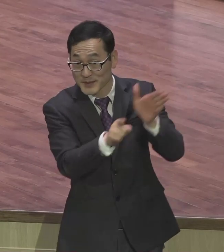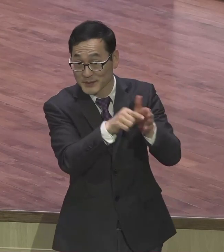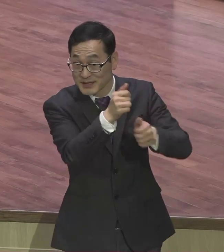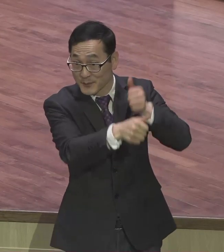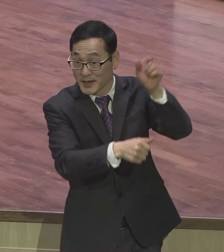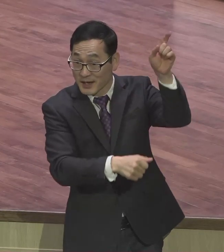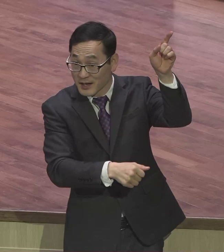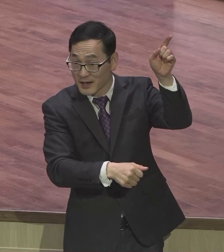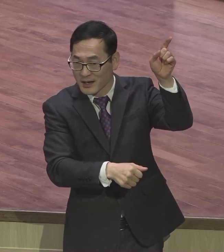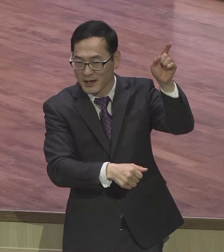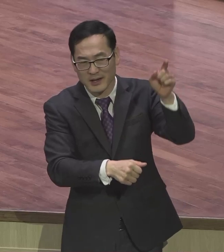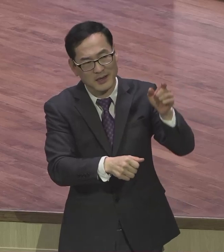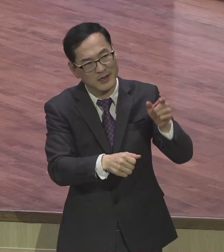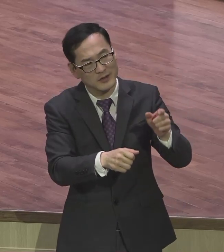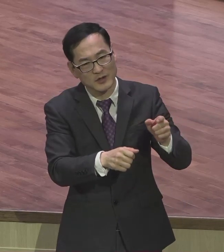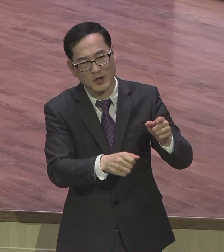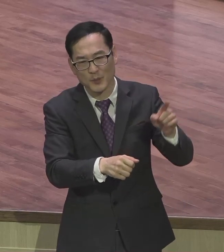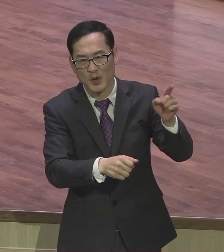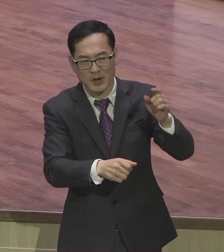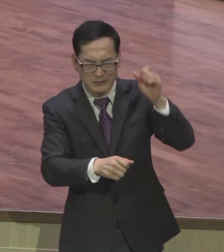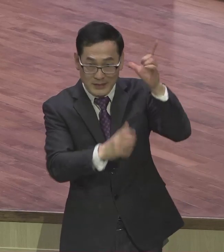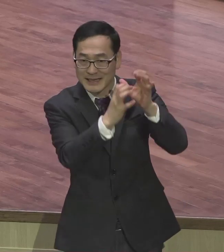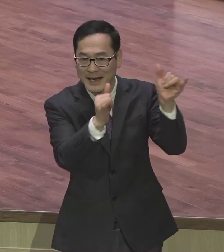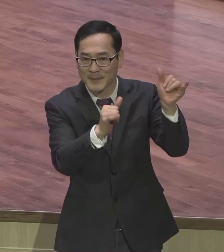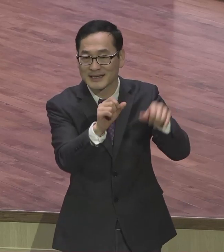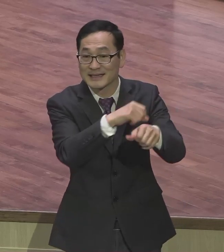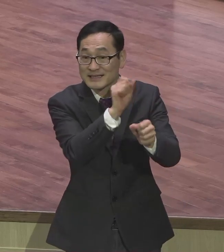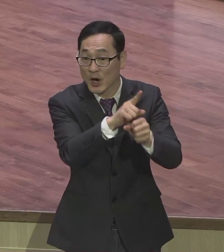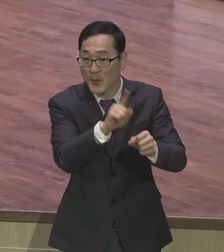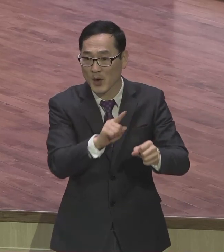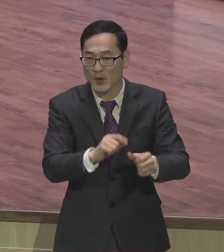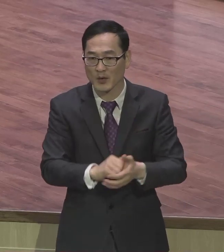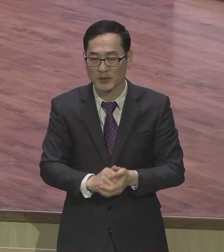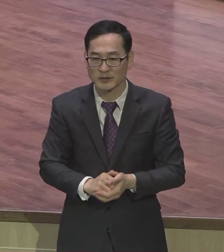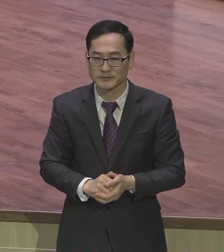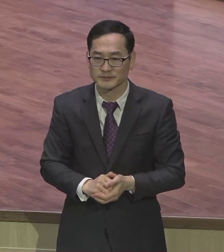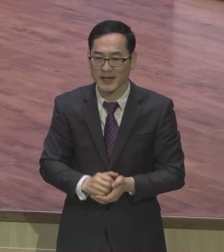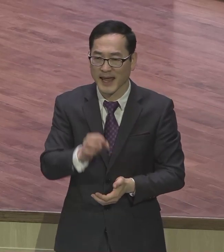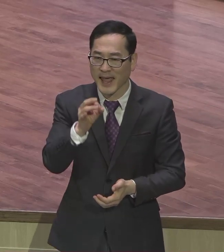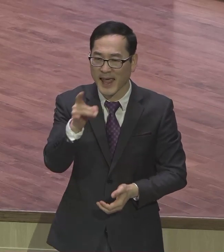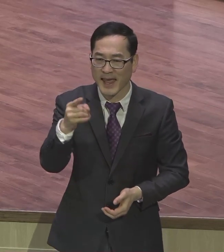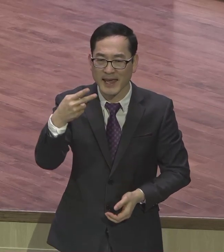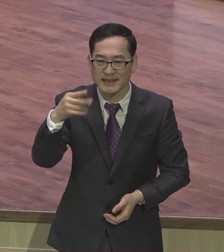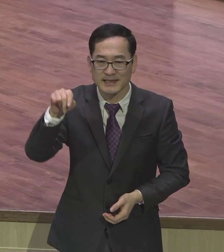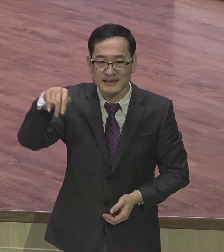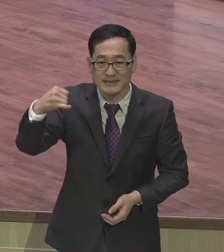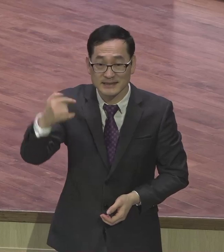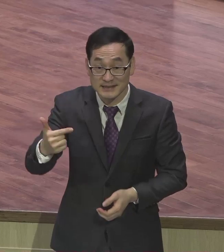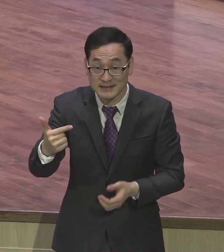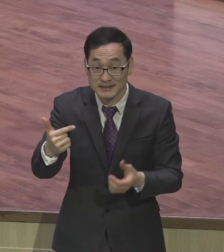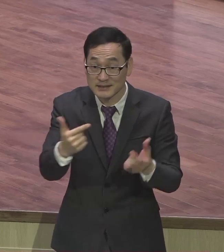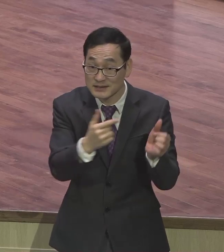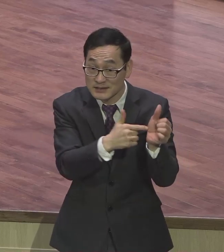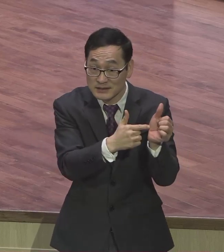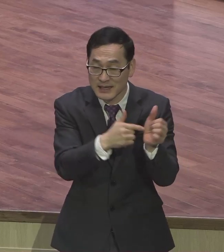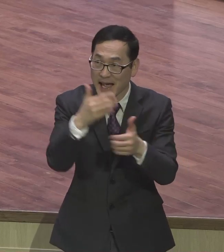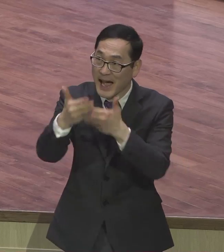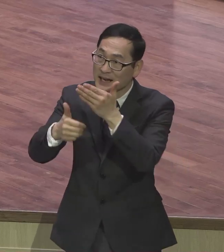에디슨부터 특징이 뭐냐 하나님 앞에 기도해서 창조력 지혜를 받아가지고 인류의 공헌하는 일을